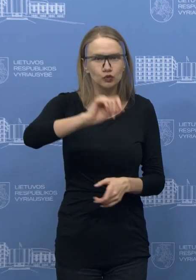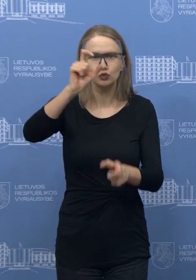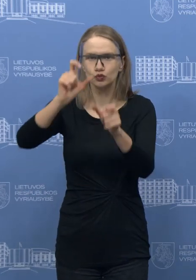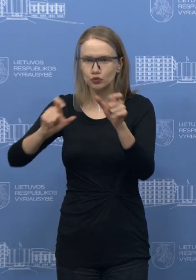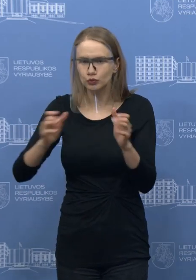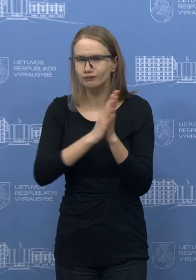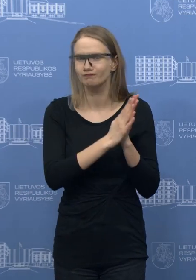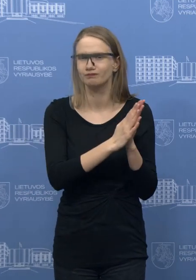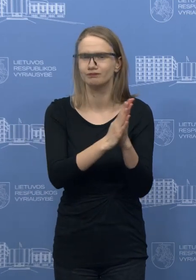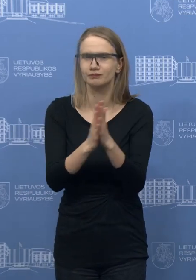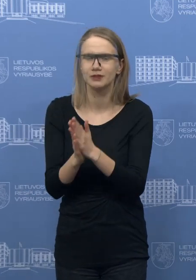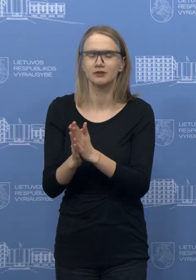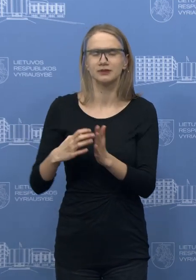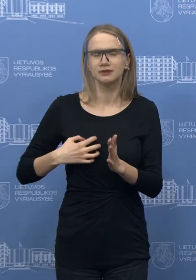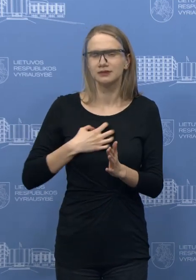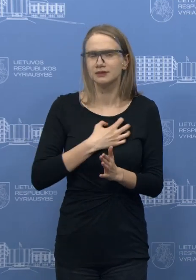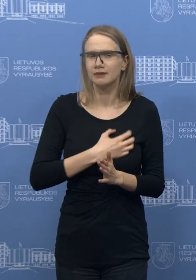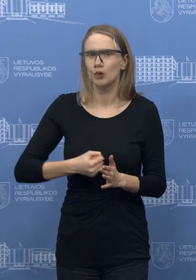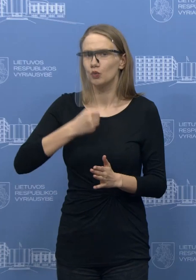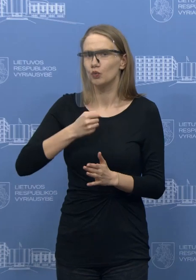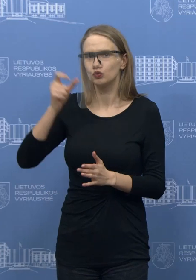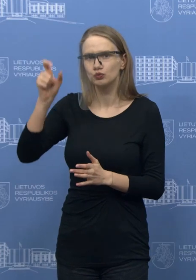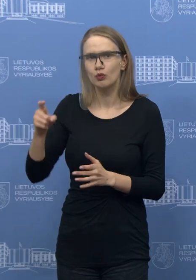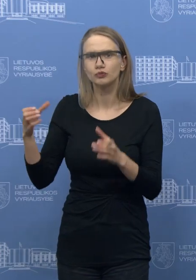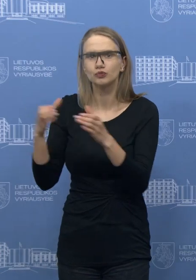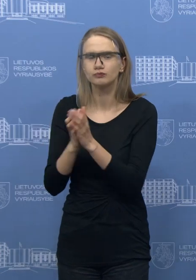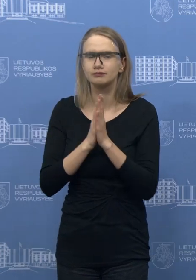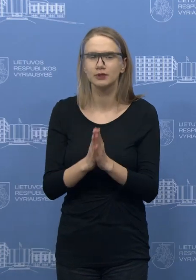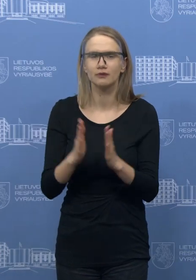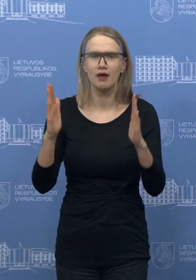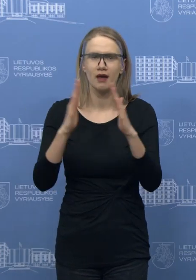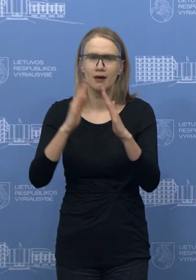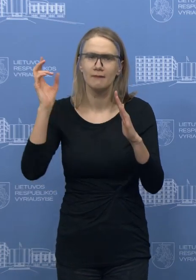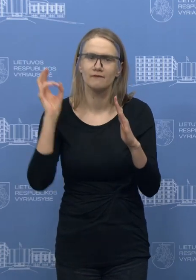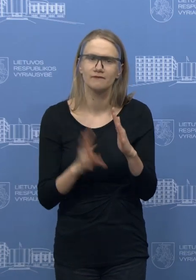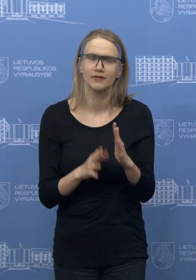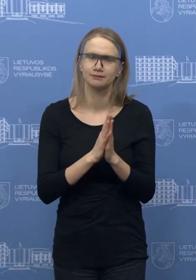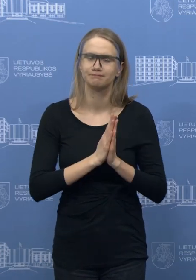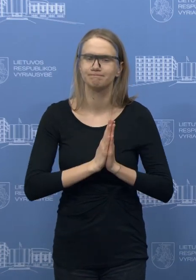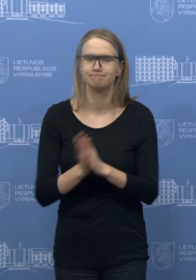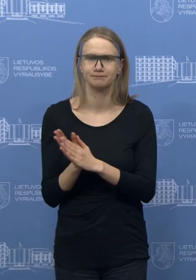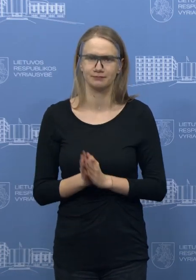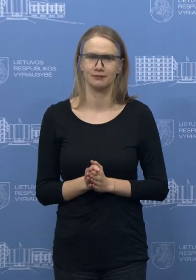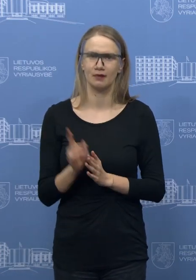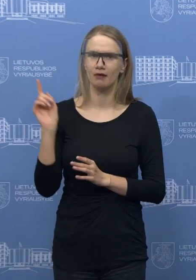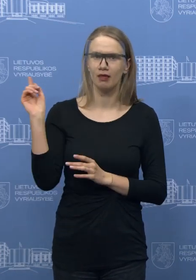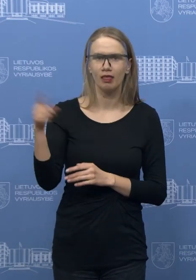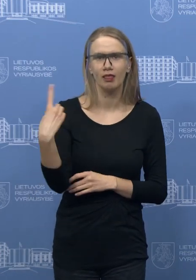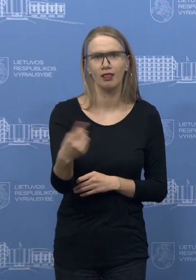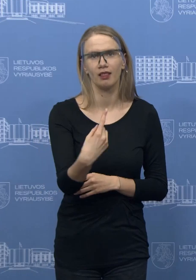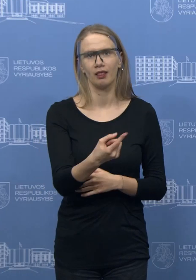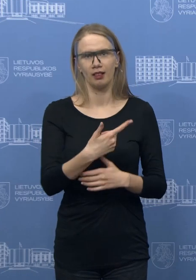ypatingai iš seniorų mūsų, vieno vienintelio dalyko. Lygite namuose, būkite izoliuoti, niekur nevaikščiukite,